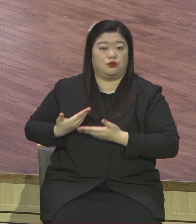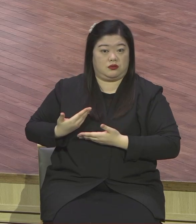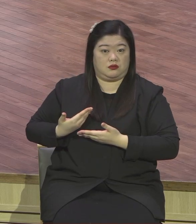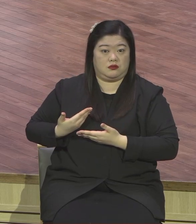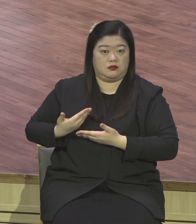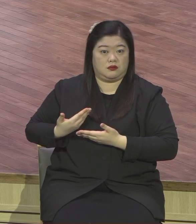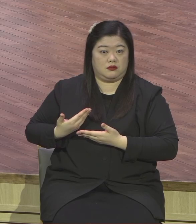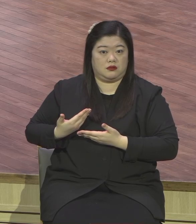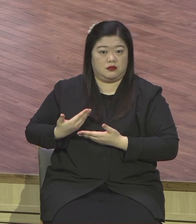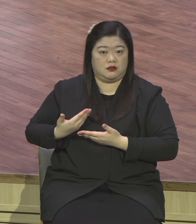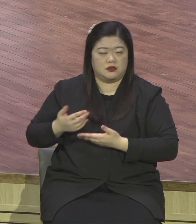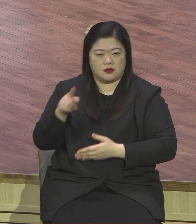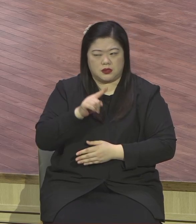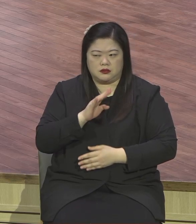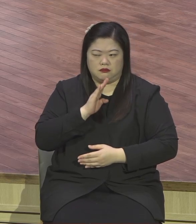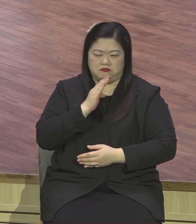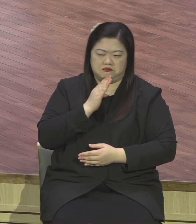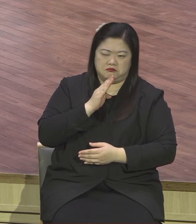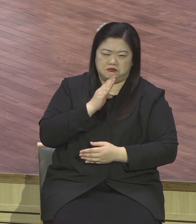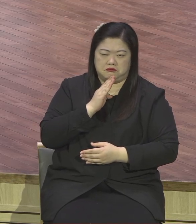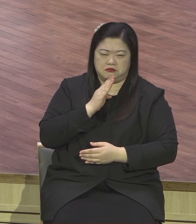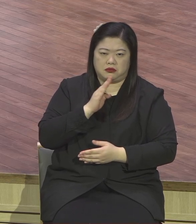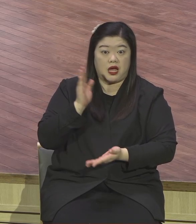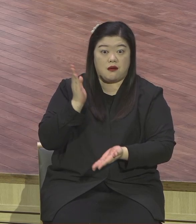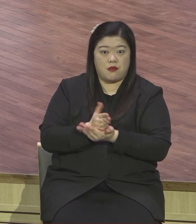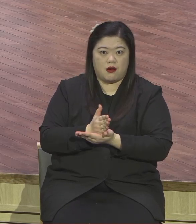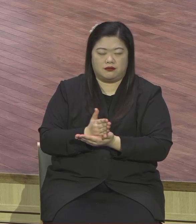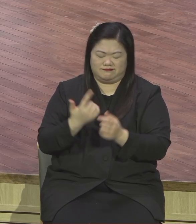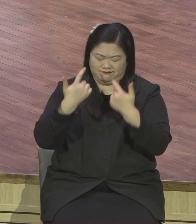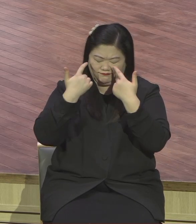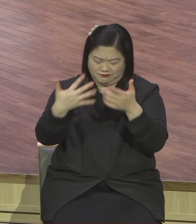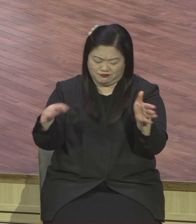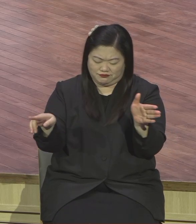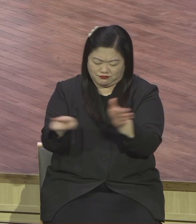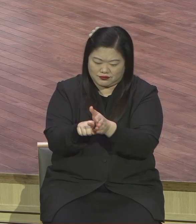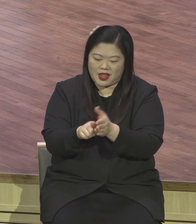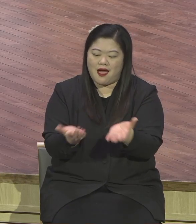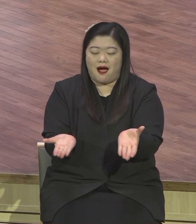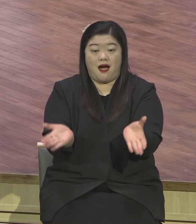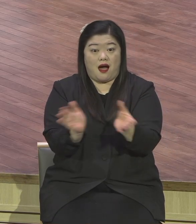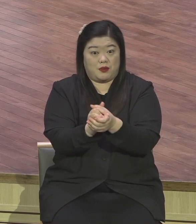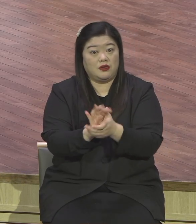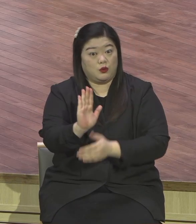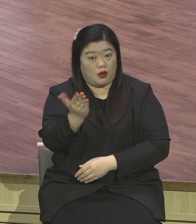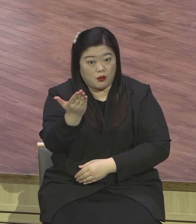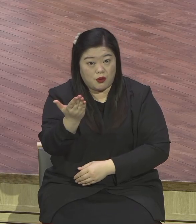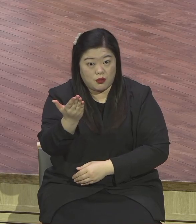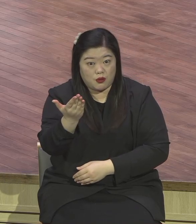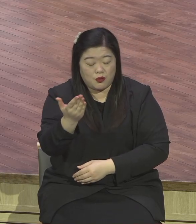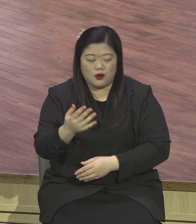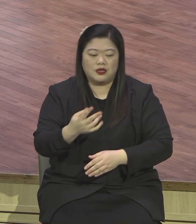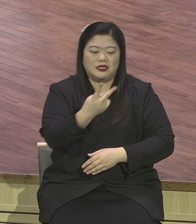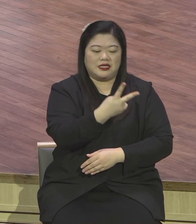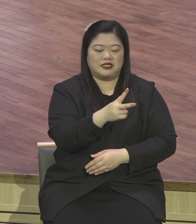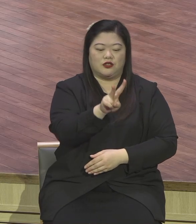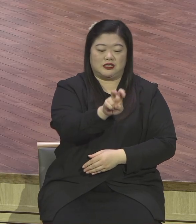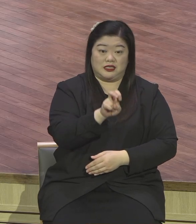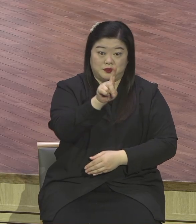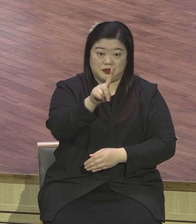새해를 그렇게 시작하면서 2021년도 하나님이 내